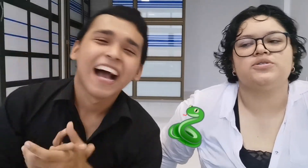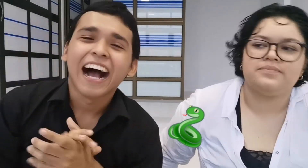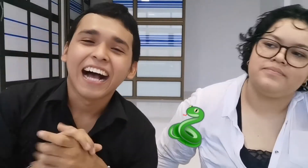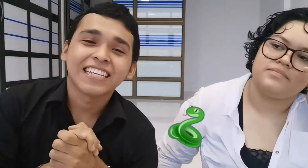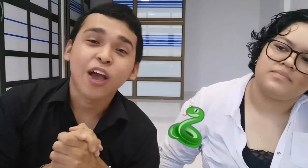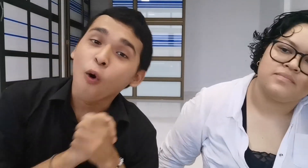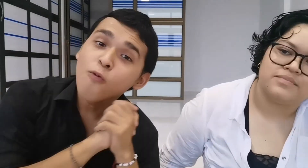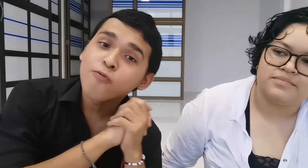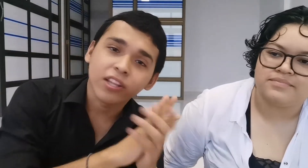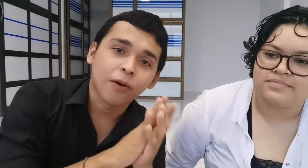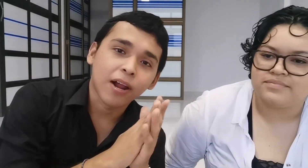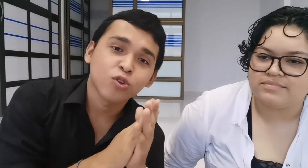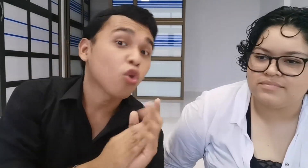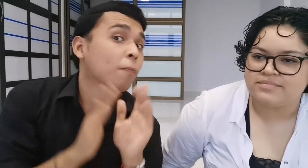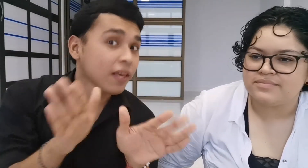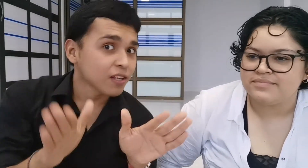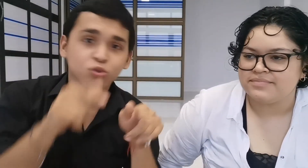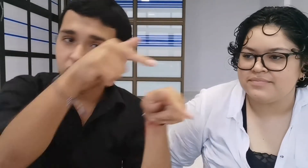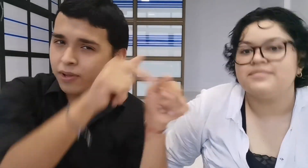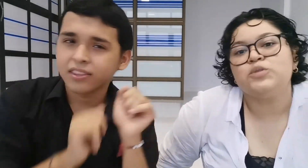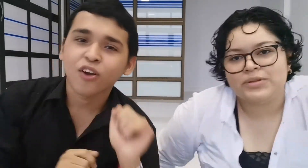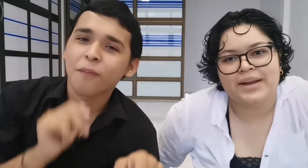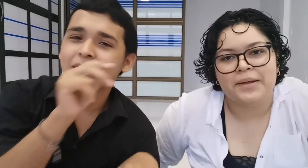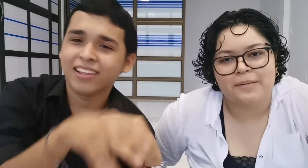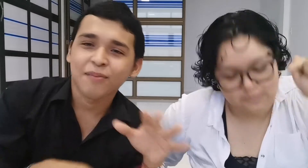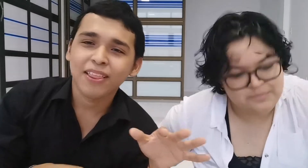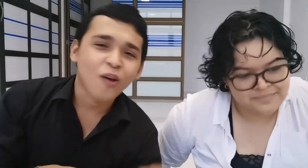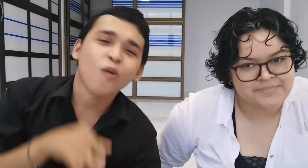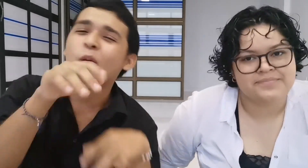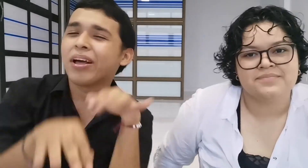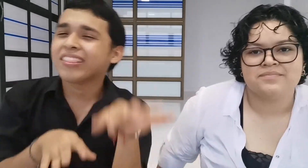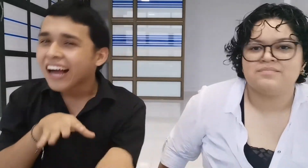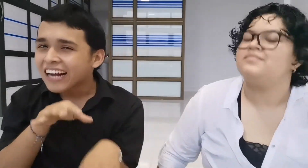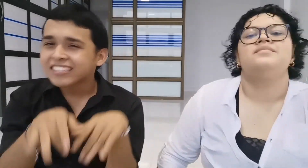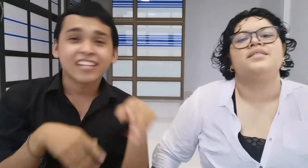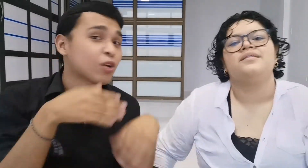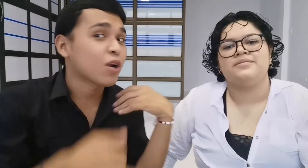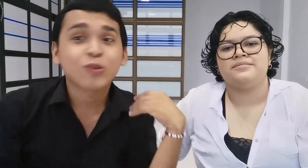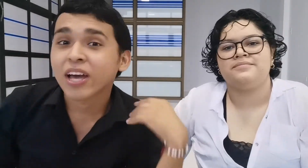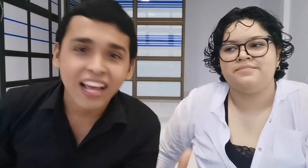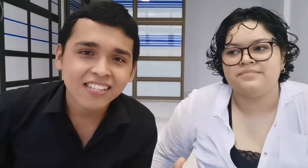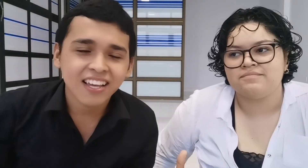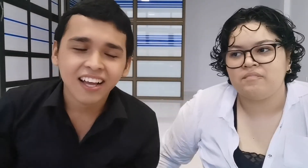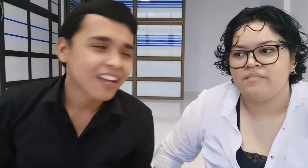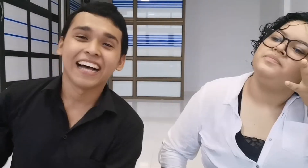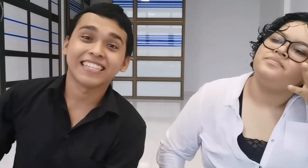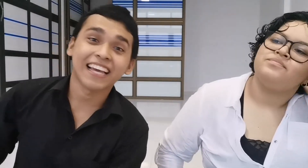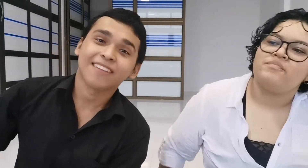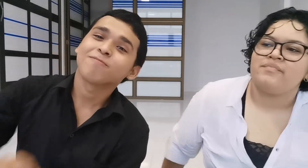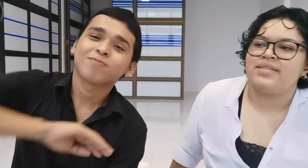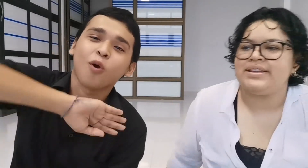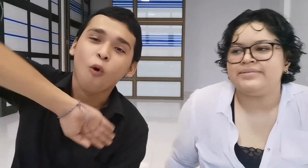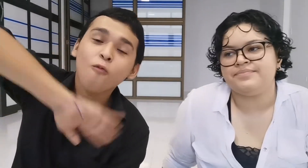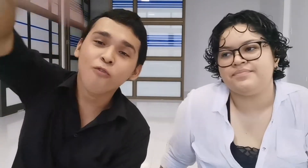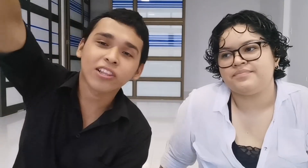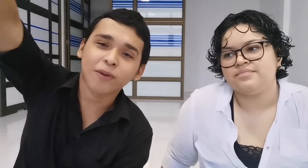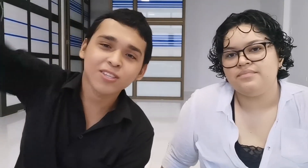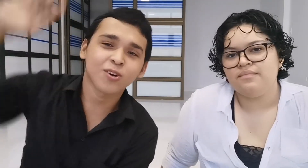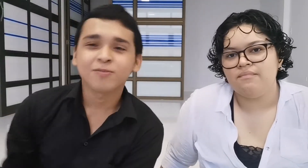Así que un fuerte abrazo Así olvides suscribirte, compartir el video Comentar si tienes alguna sugerencia Así que un fuerte abrazo